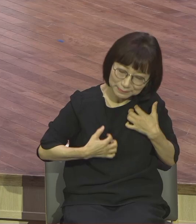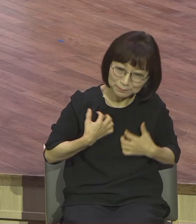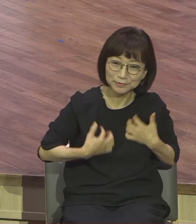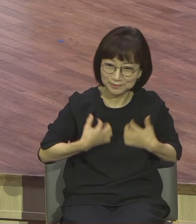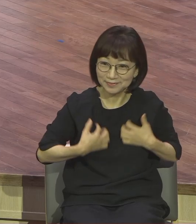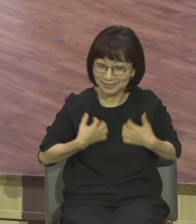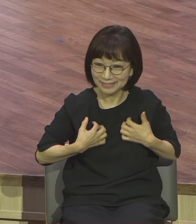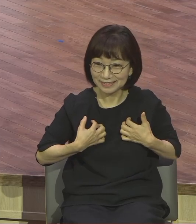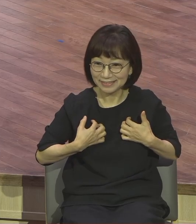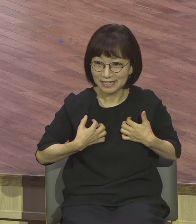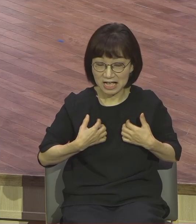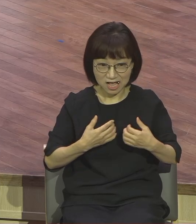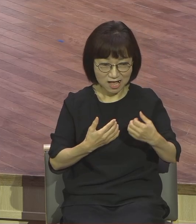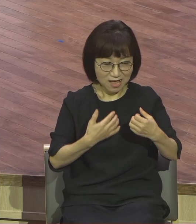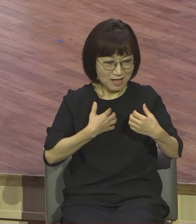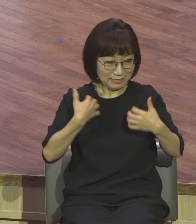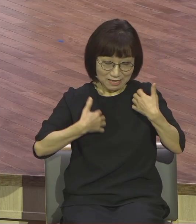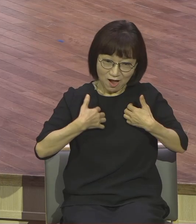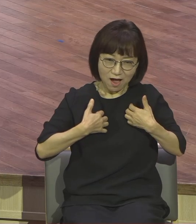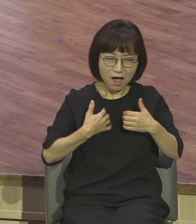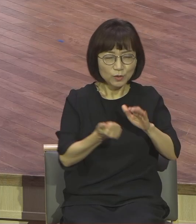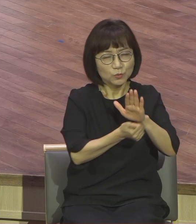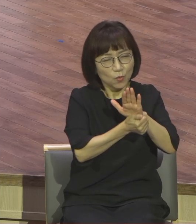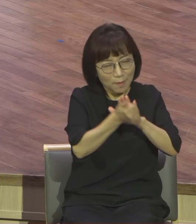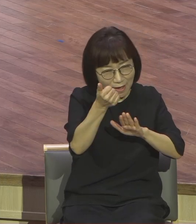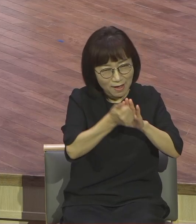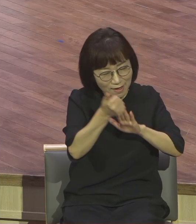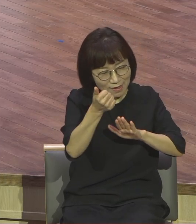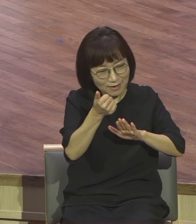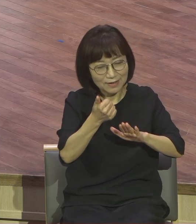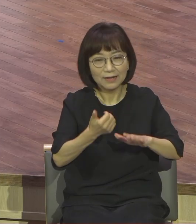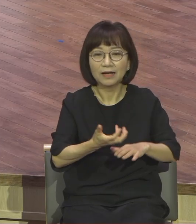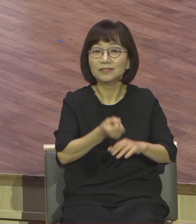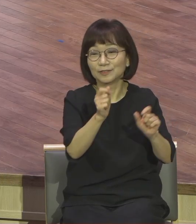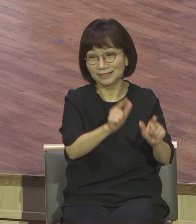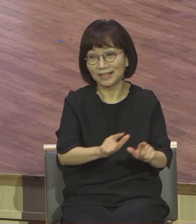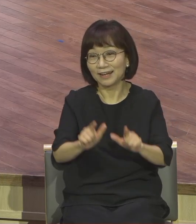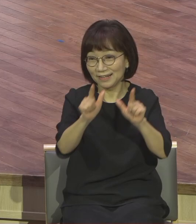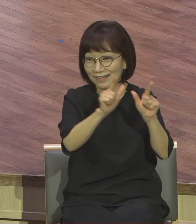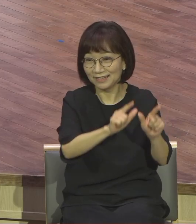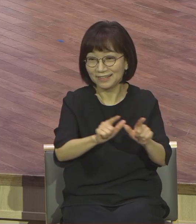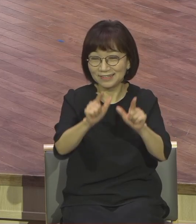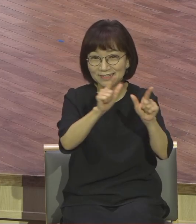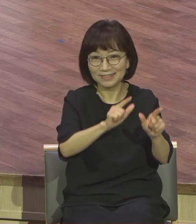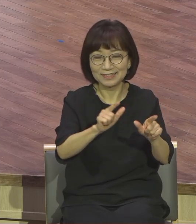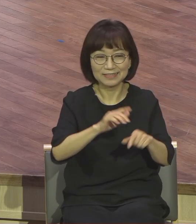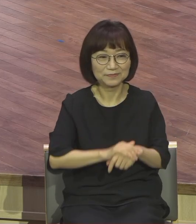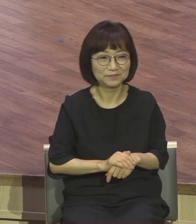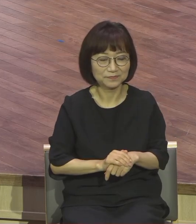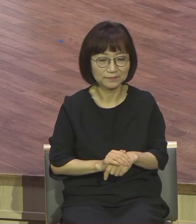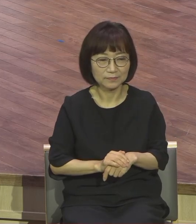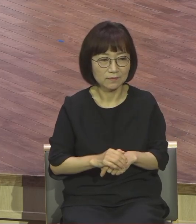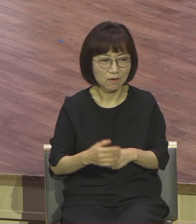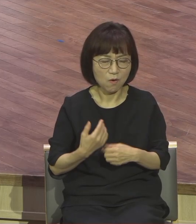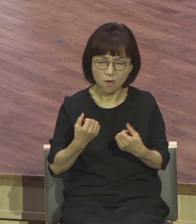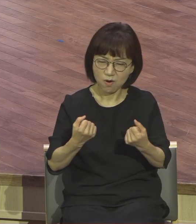참 능력이요. 참 소망입니다. 이런 폭로가 되는 이런 힘을 주는 이유가 뭐냐?